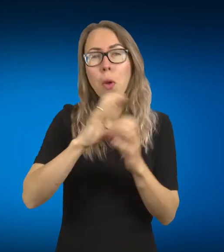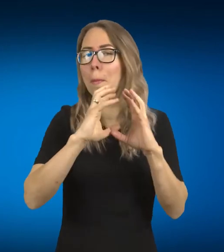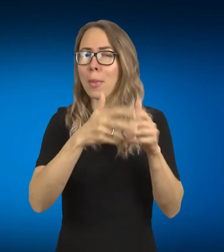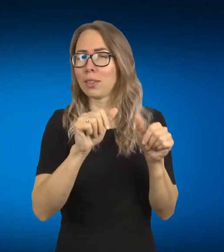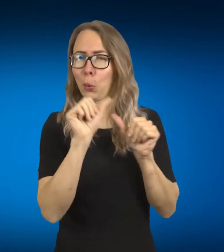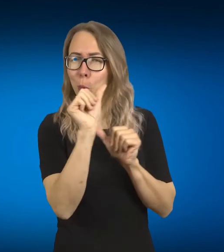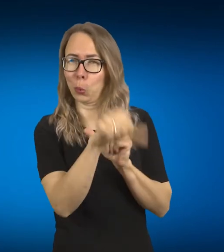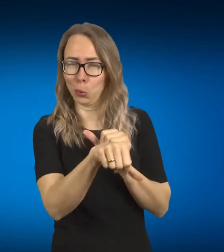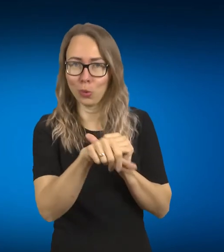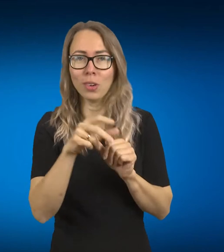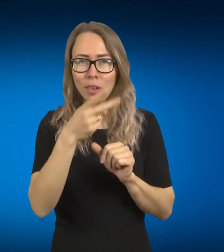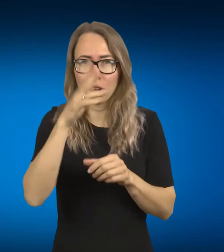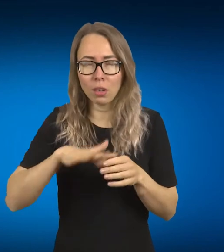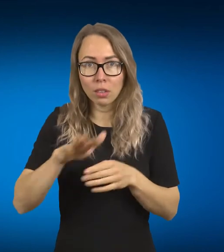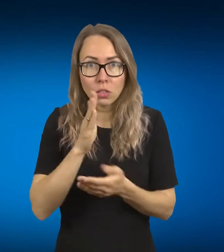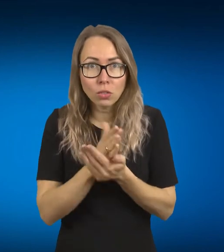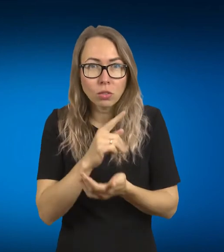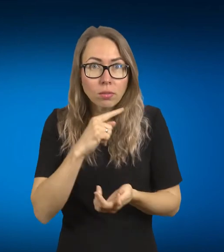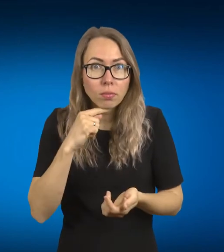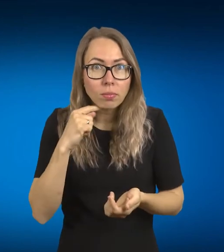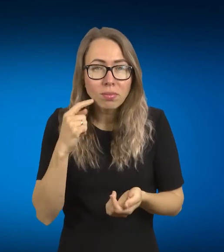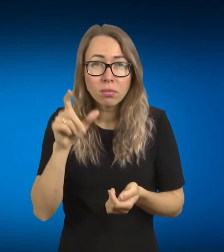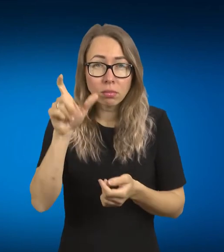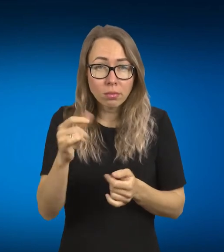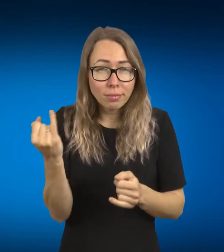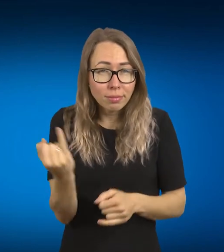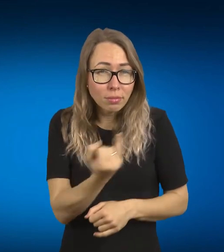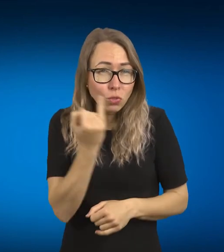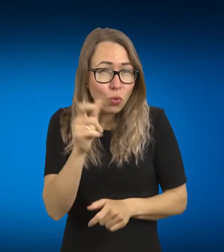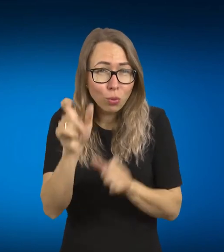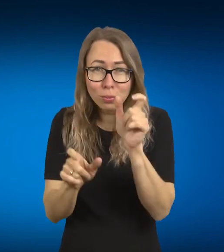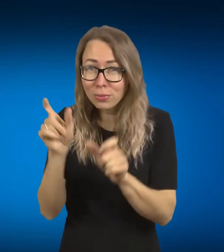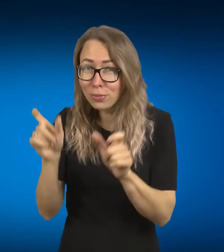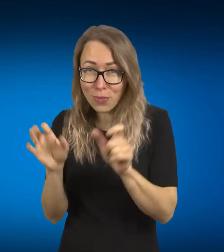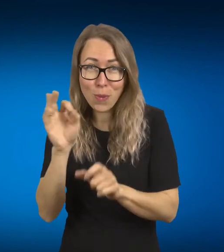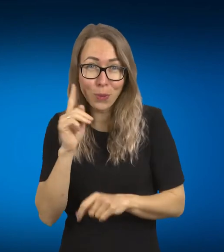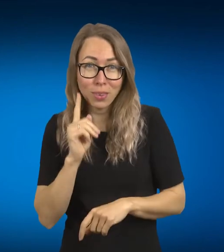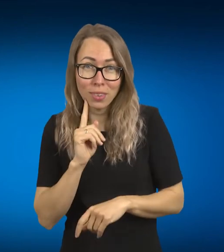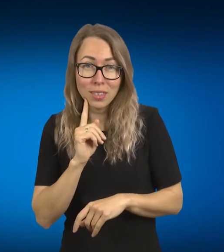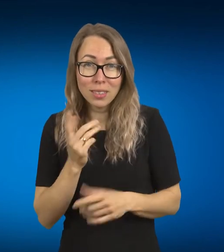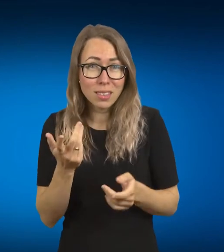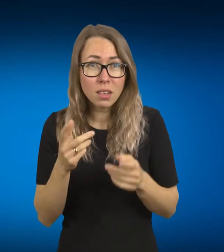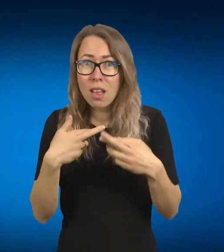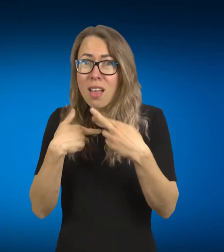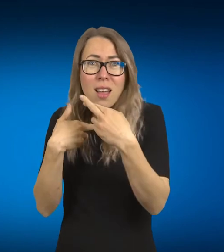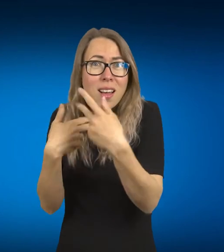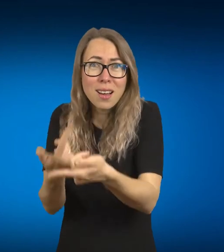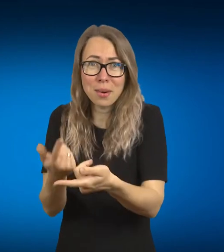pasaulyje ir kad jie yra įdomus tuo, kad kaip ir visiškai tokie patys žmonės kaip ir mes,